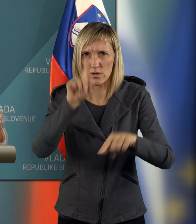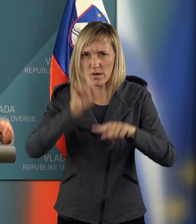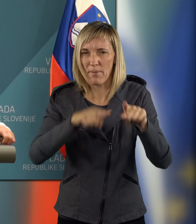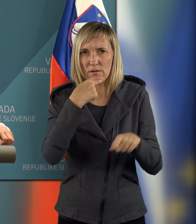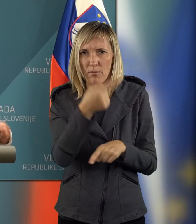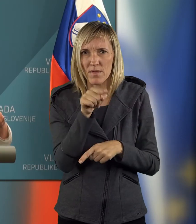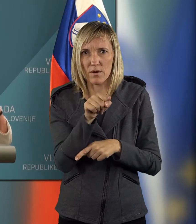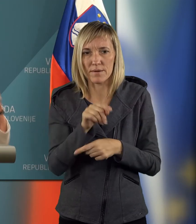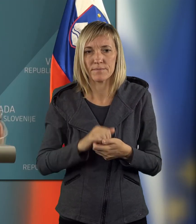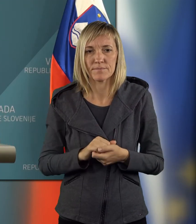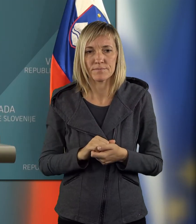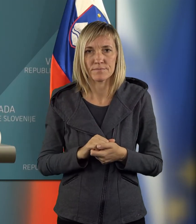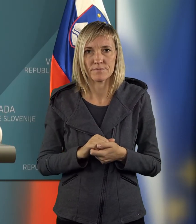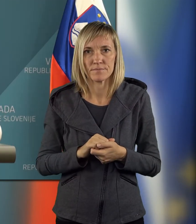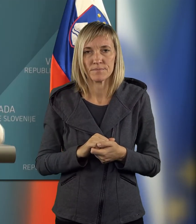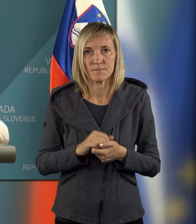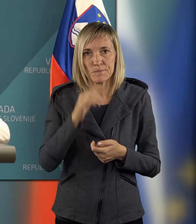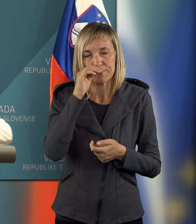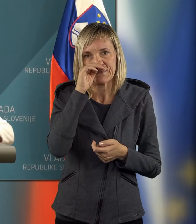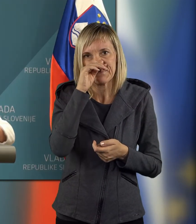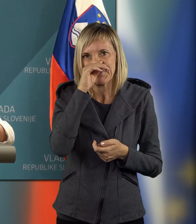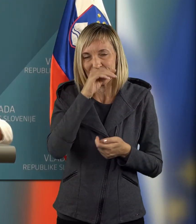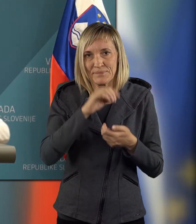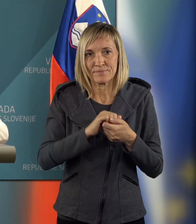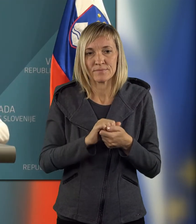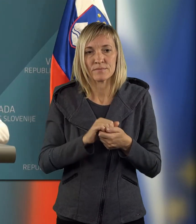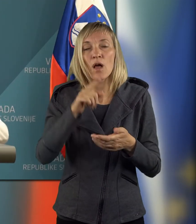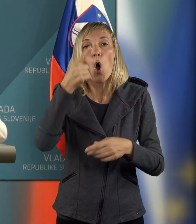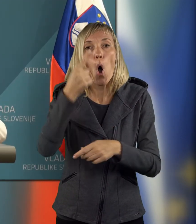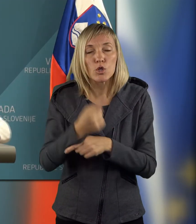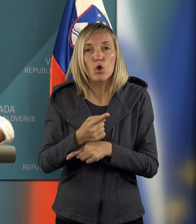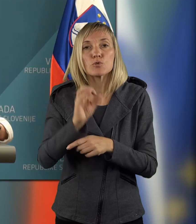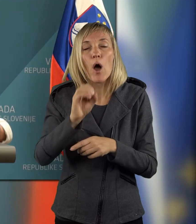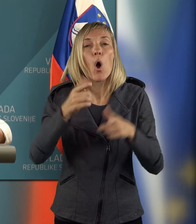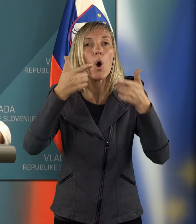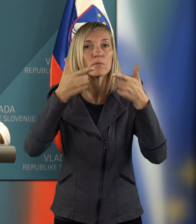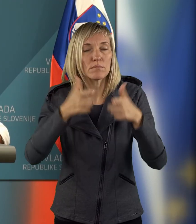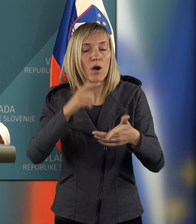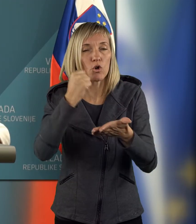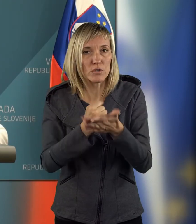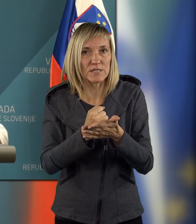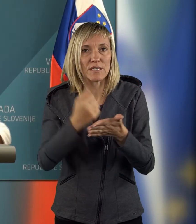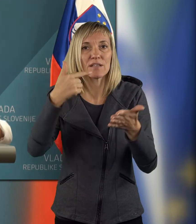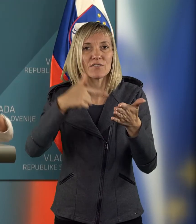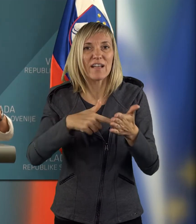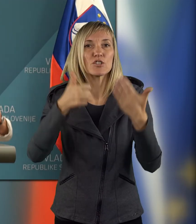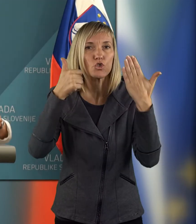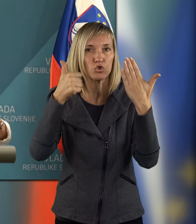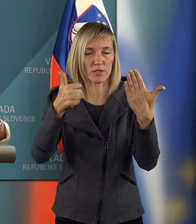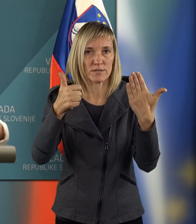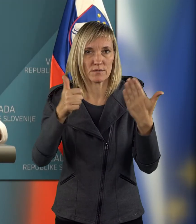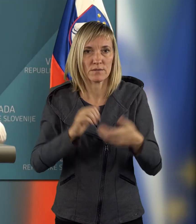koncesiji? Ja. Odločba o koncesiji november 2006